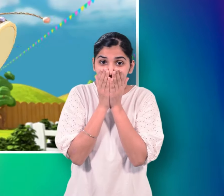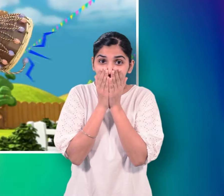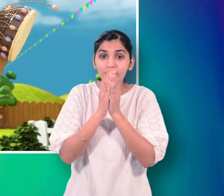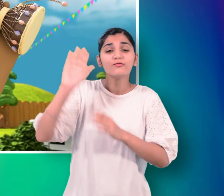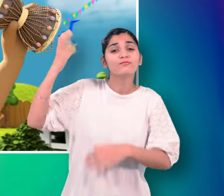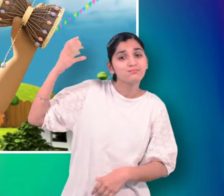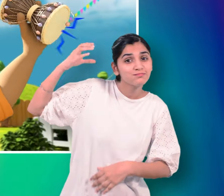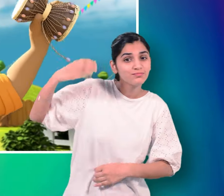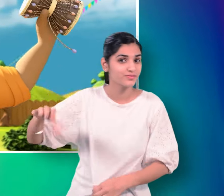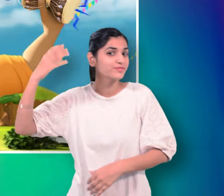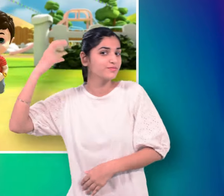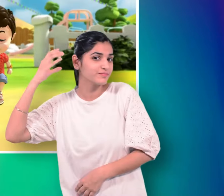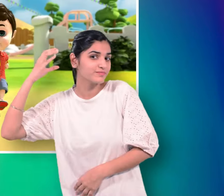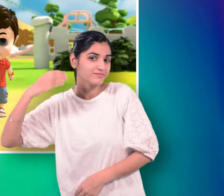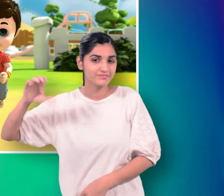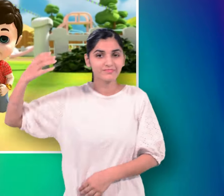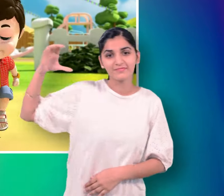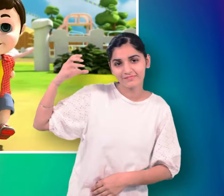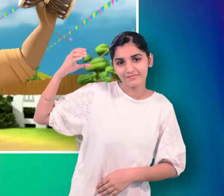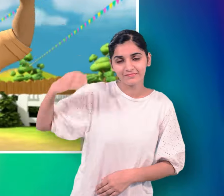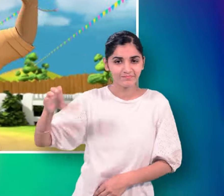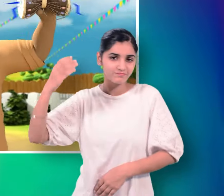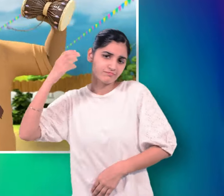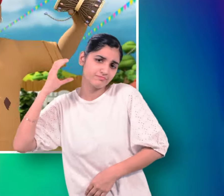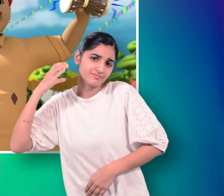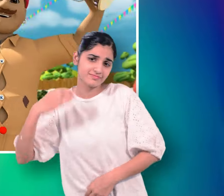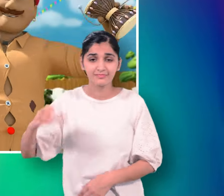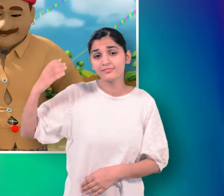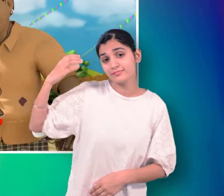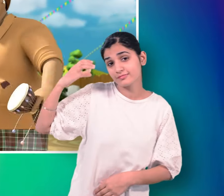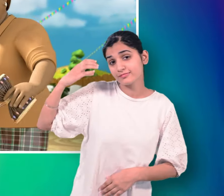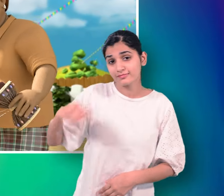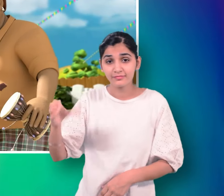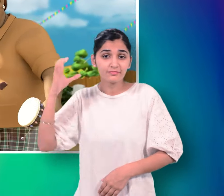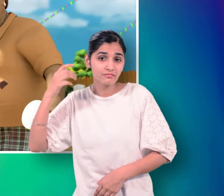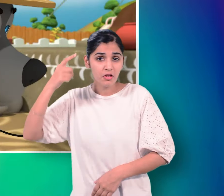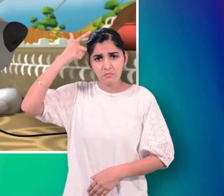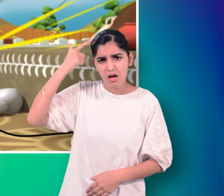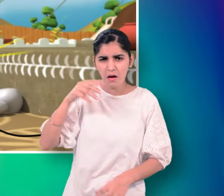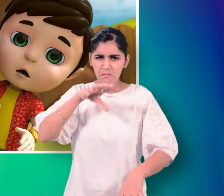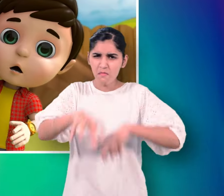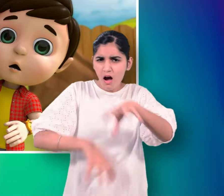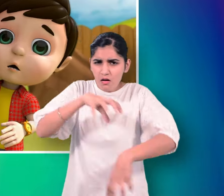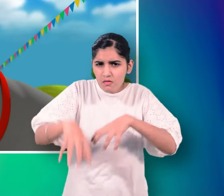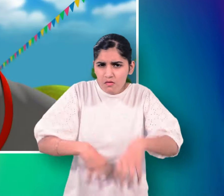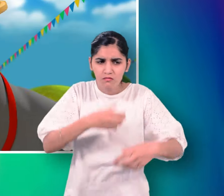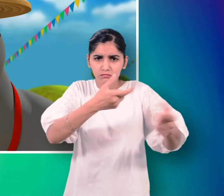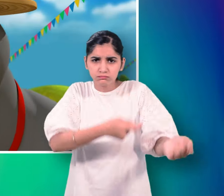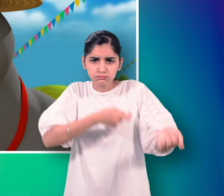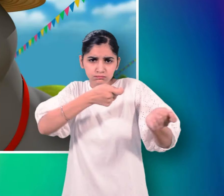कालू मदारी आया कालू मदारी आया काला अपना भालू लाया